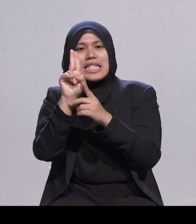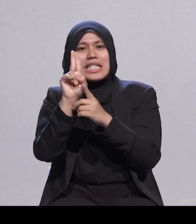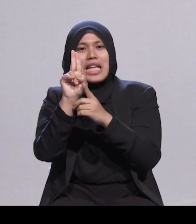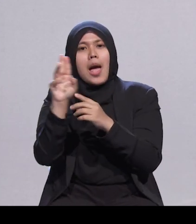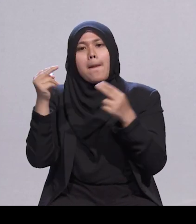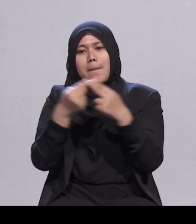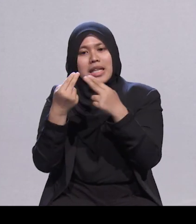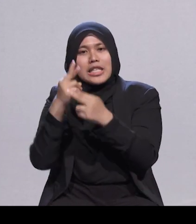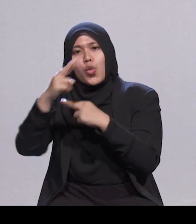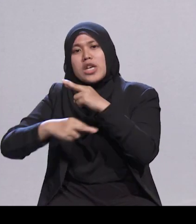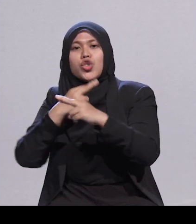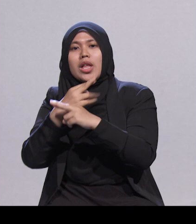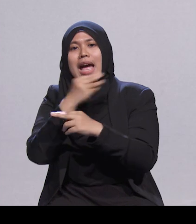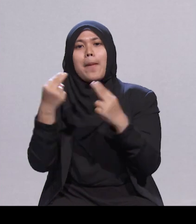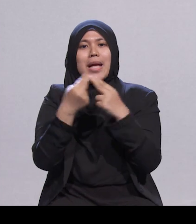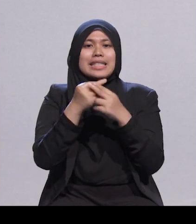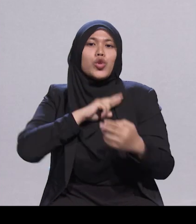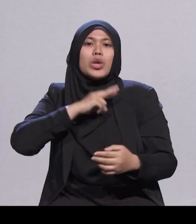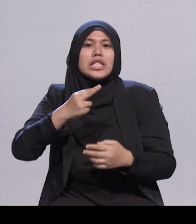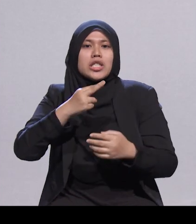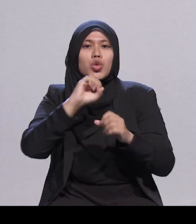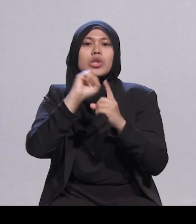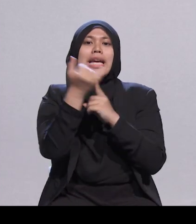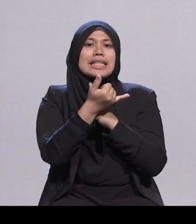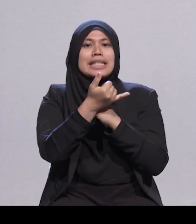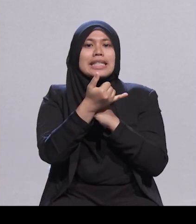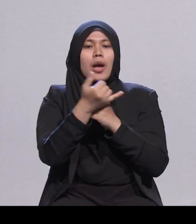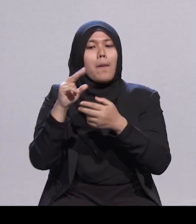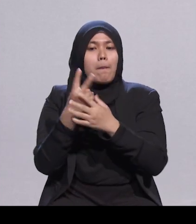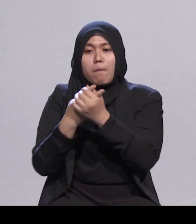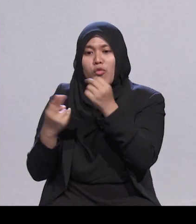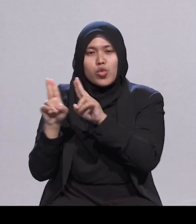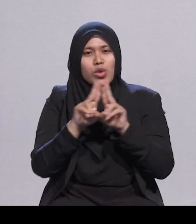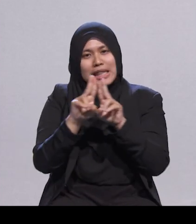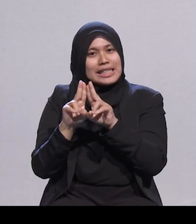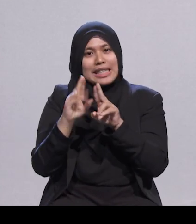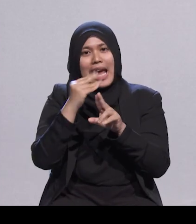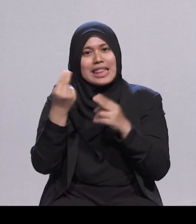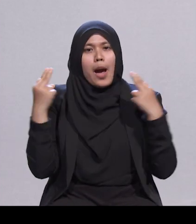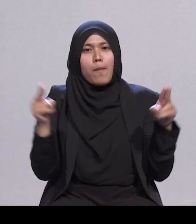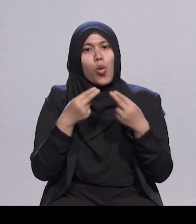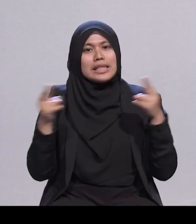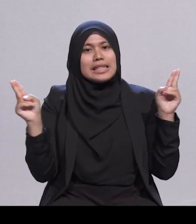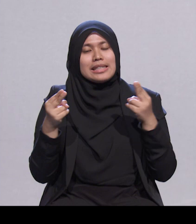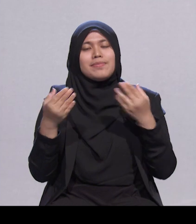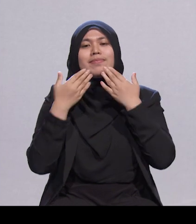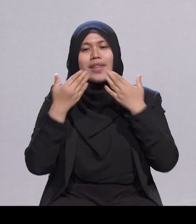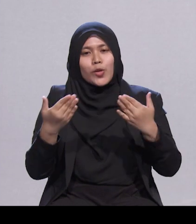yang bersatu padu dan harmoni. Terima kasih kerana yakin dengan masa depan Singapura dan